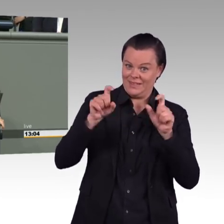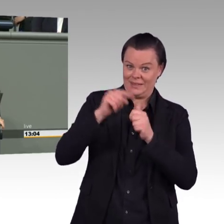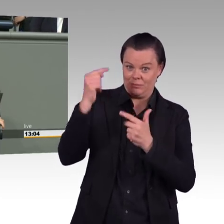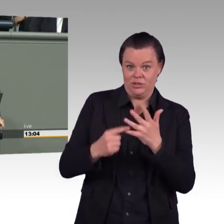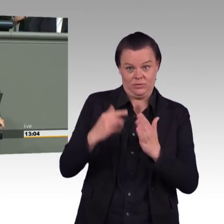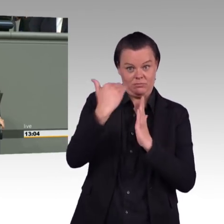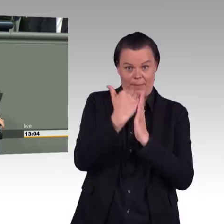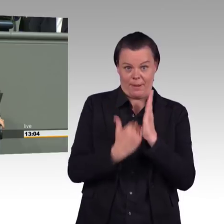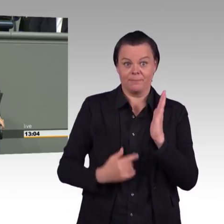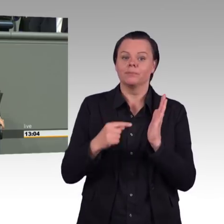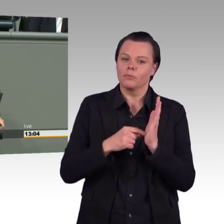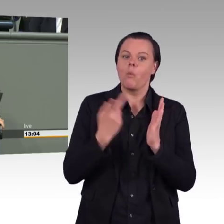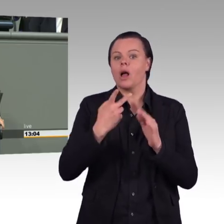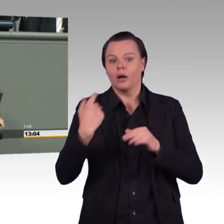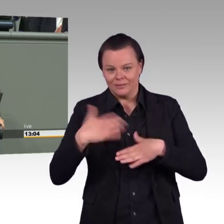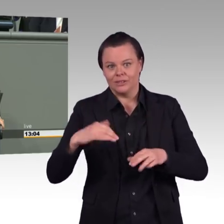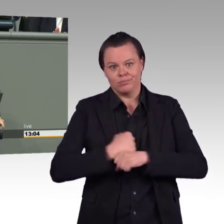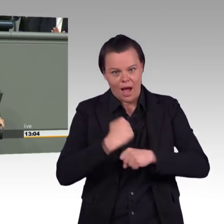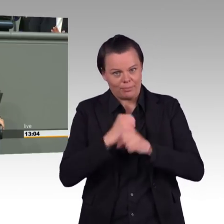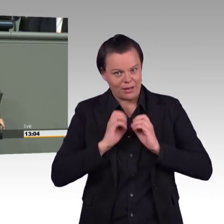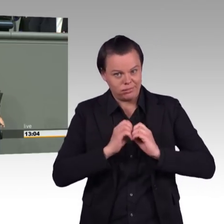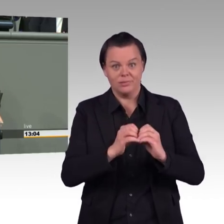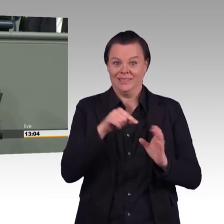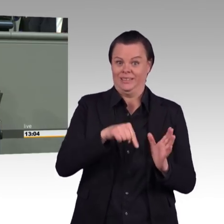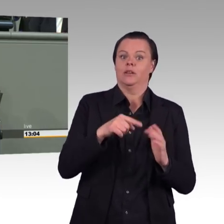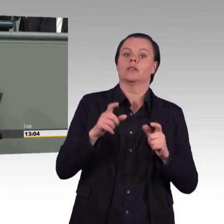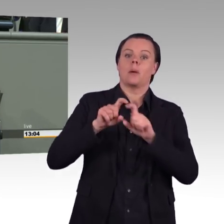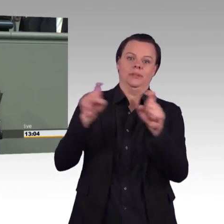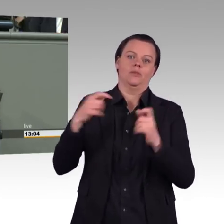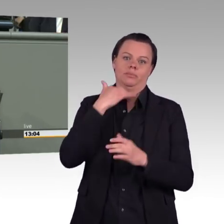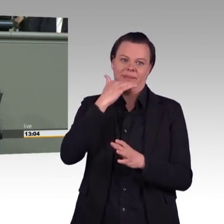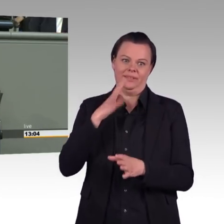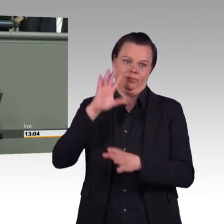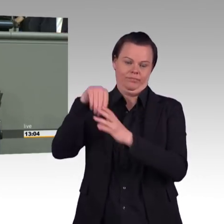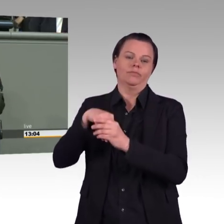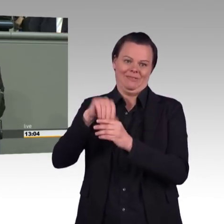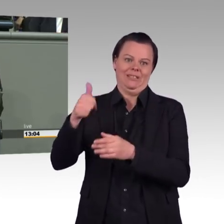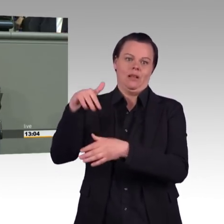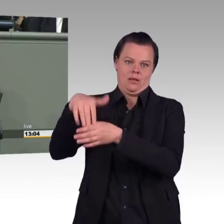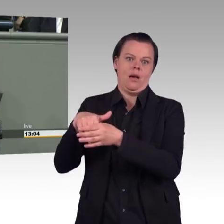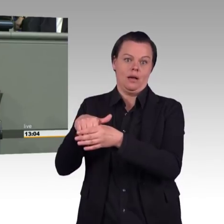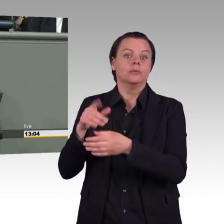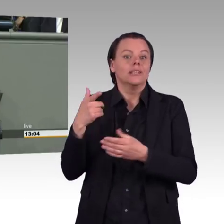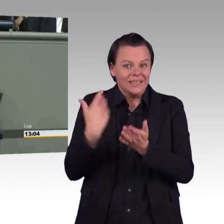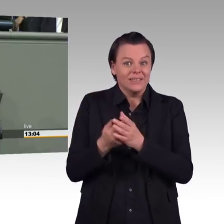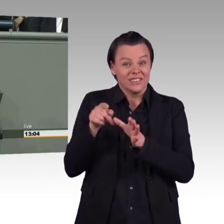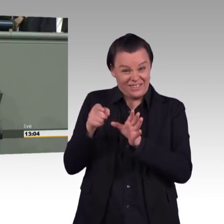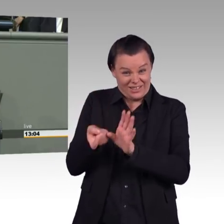Und das ist ja genau der Punkt unserer, unser, unser Slogan ist ja immer erst Arbeitsplätze,